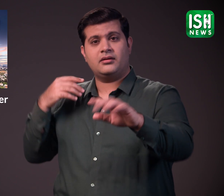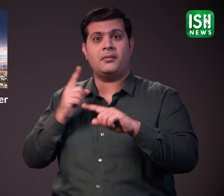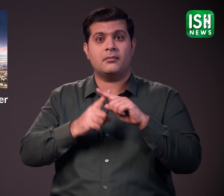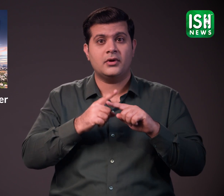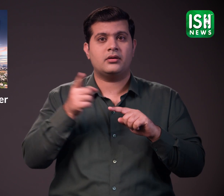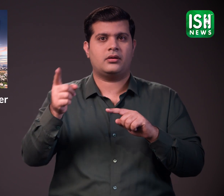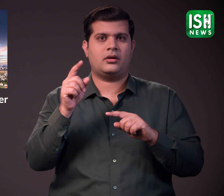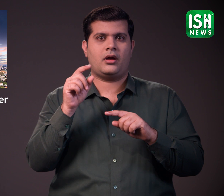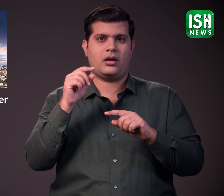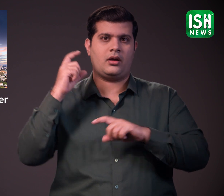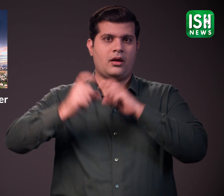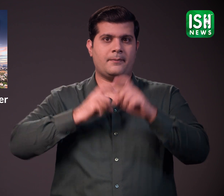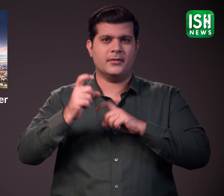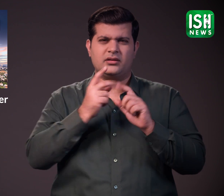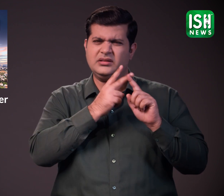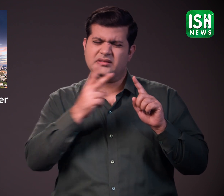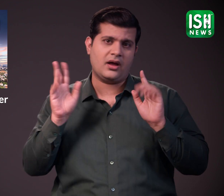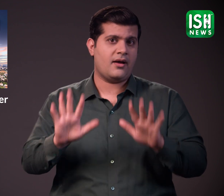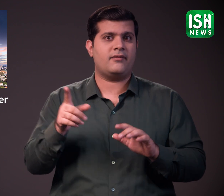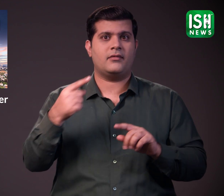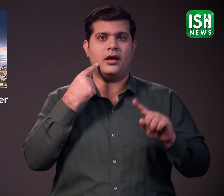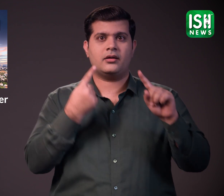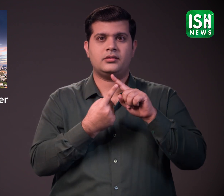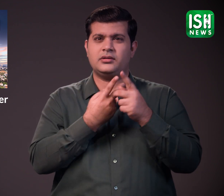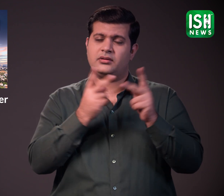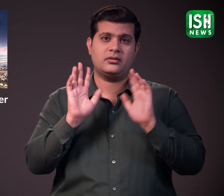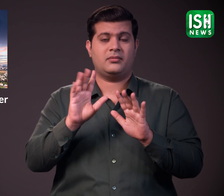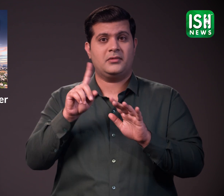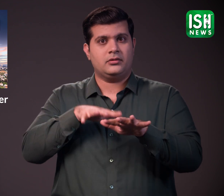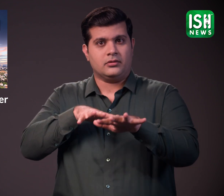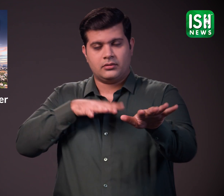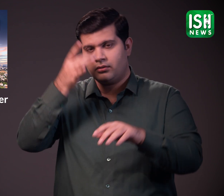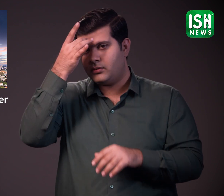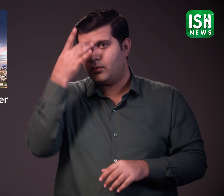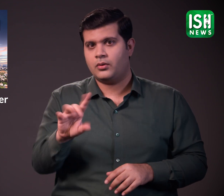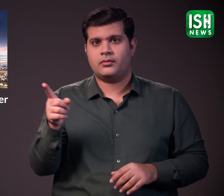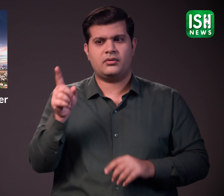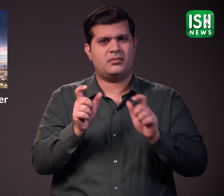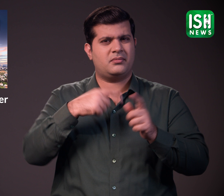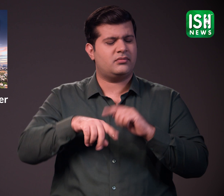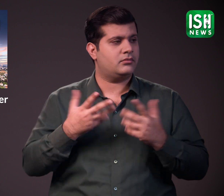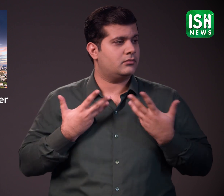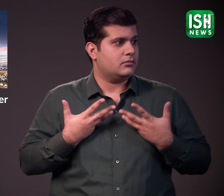यहां कई IT फर्म भी है लेकिन ट्राफिक से लोग परेशान रहते हैं